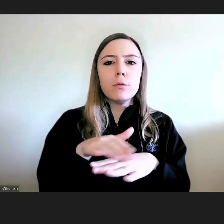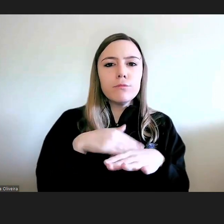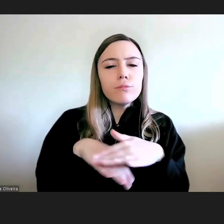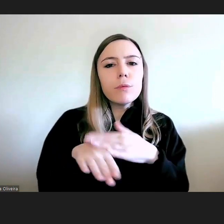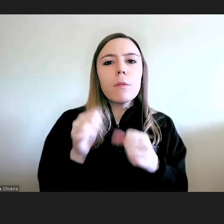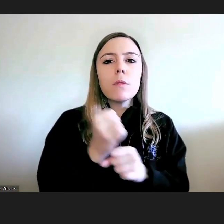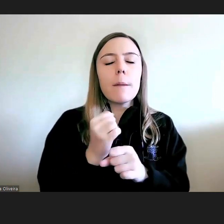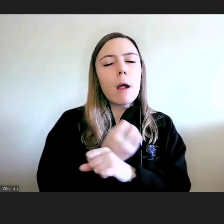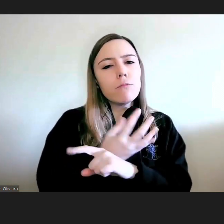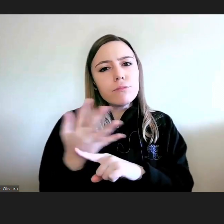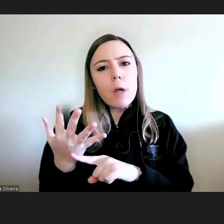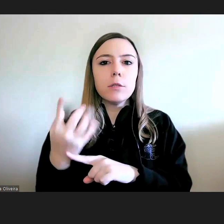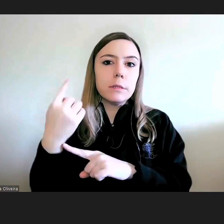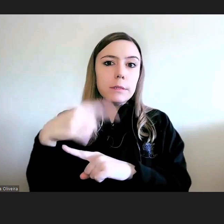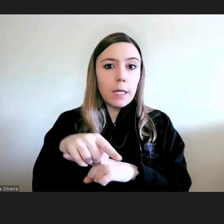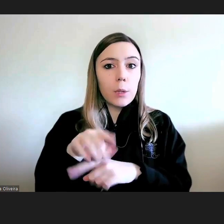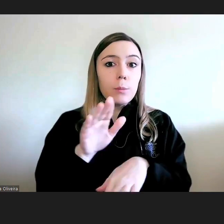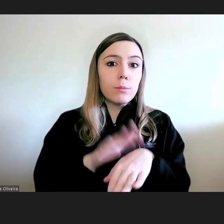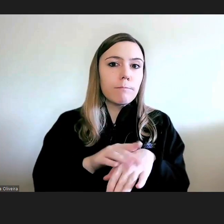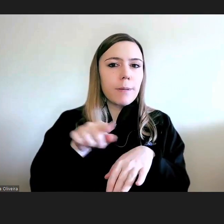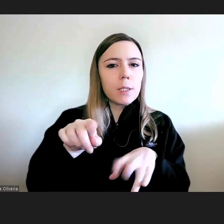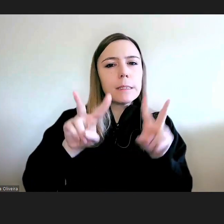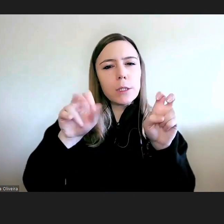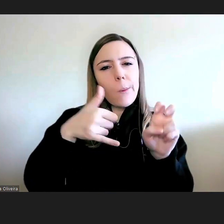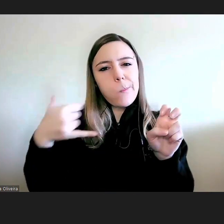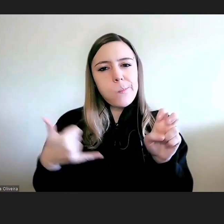diria, destas linhas de atuação múltiplas.